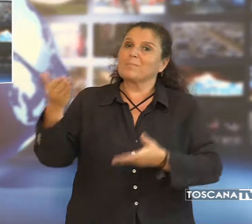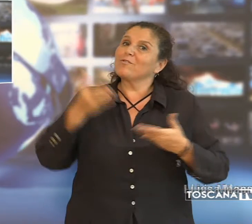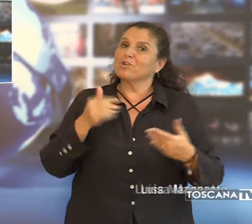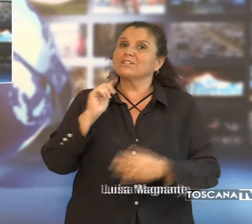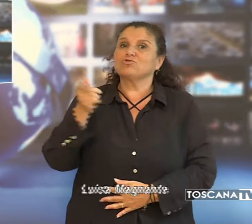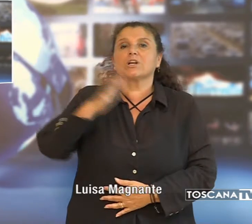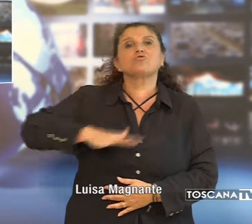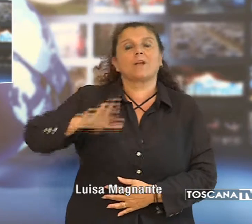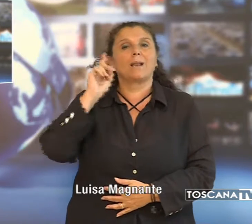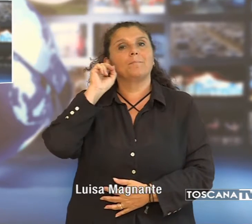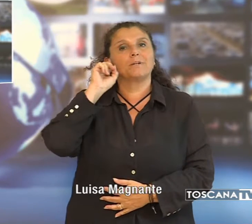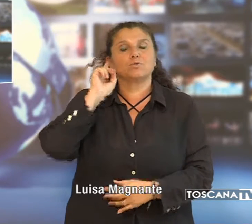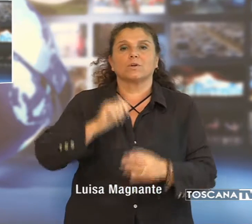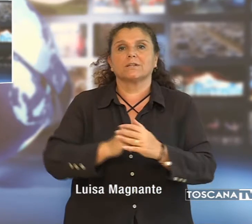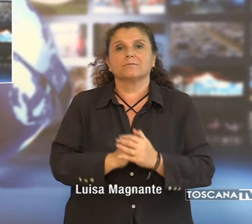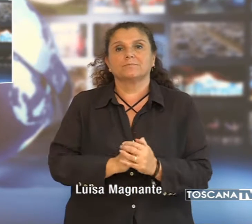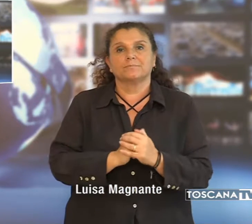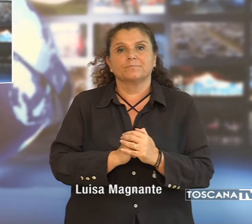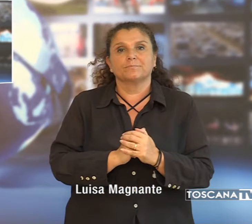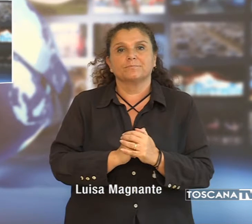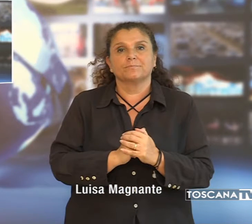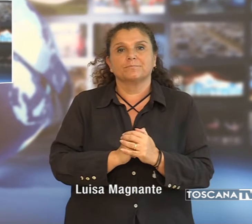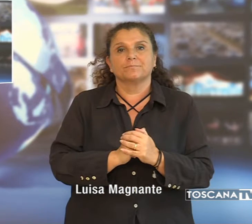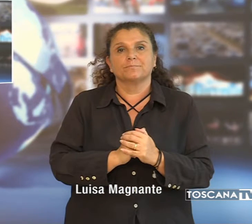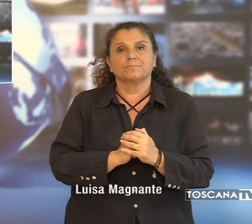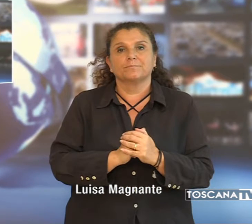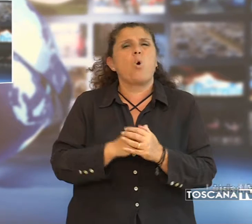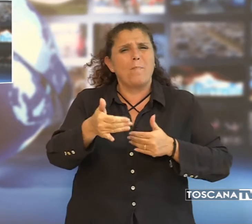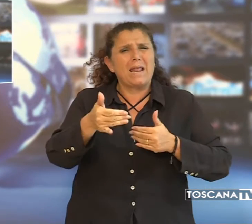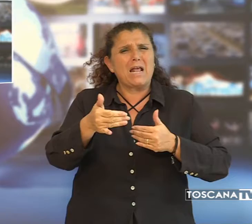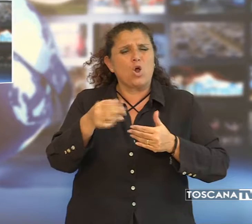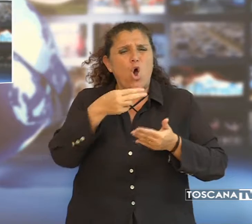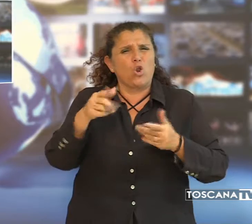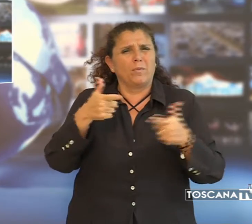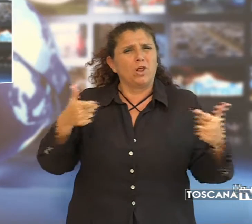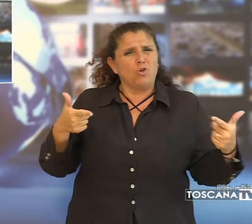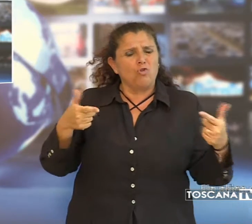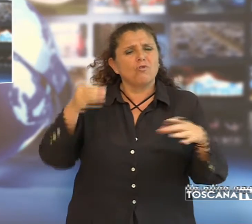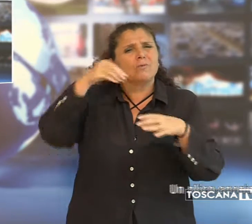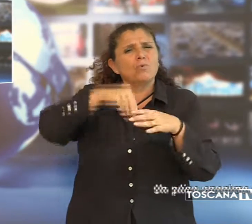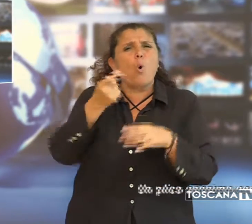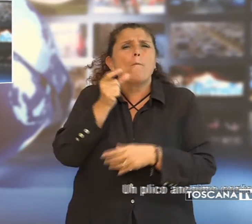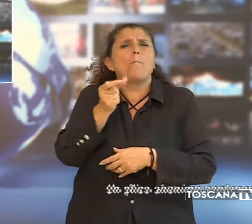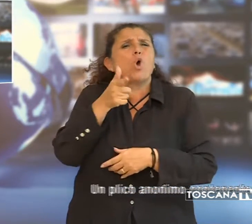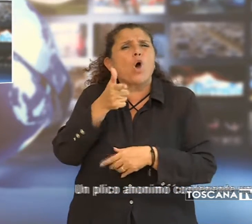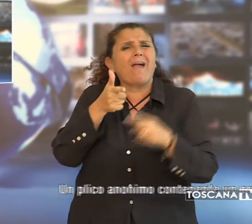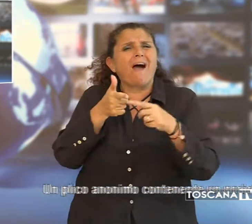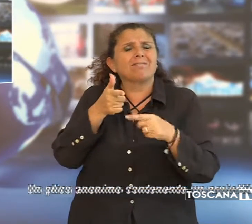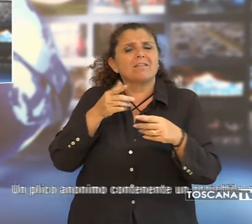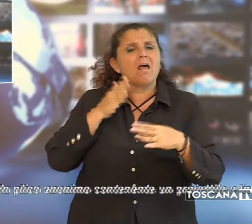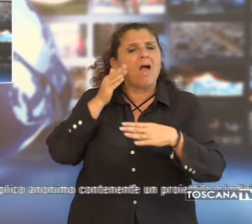TG regionale per sordi. Un plico anonimo contenente un proiettile e